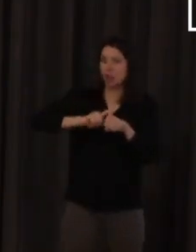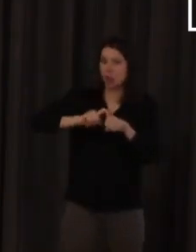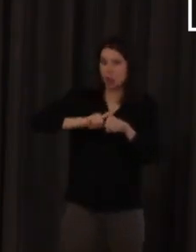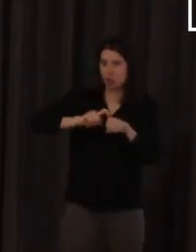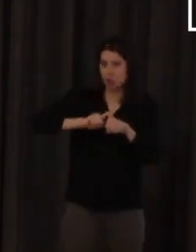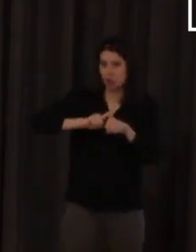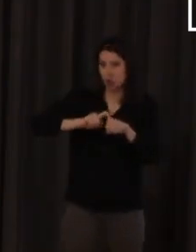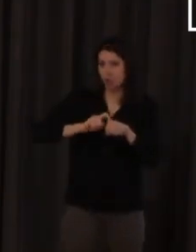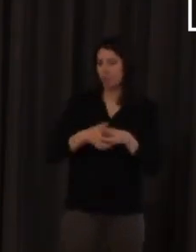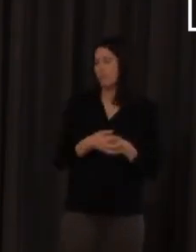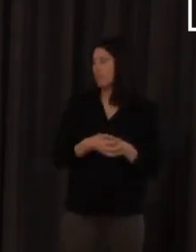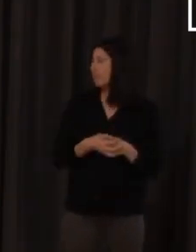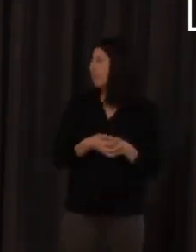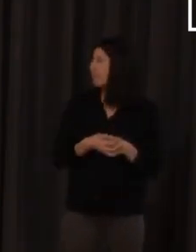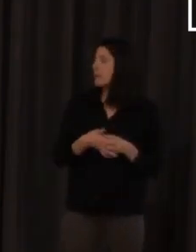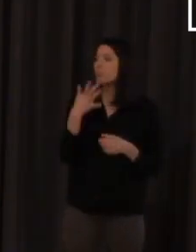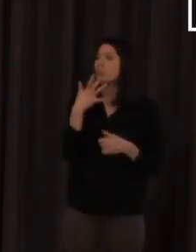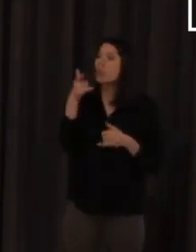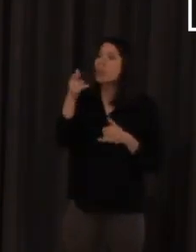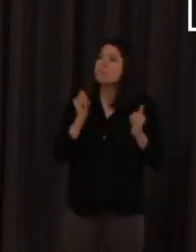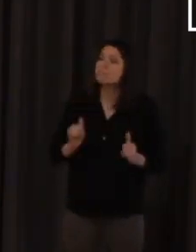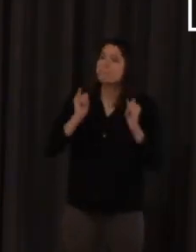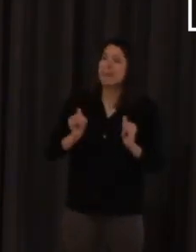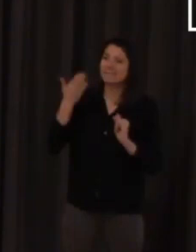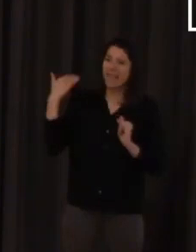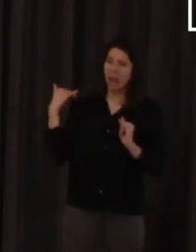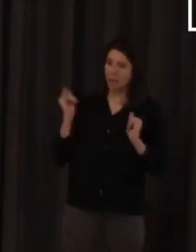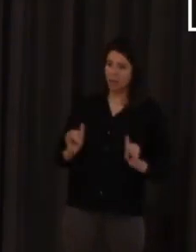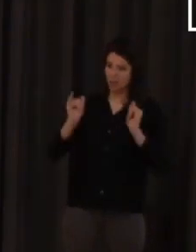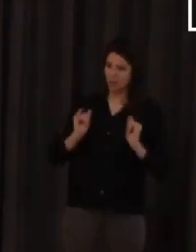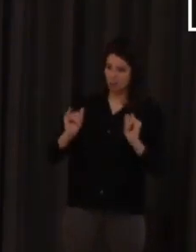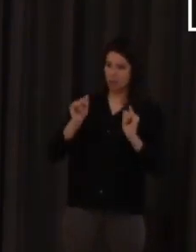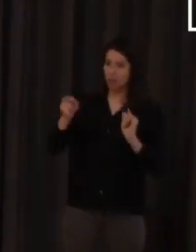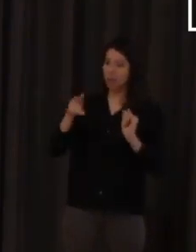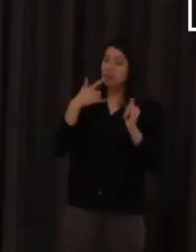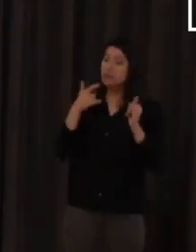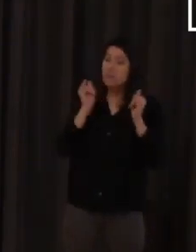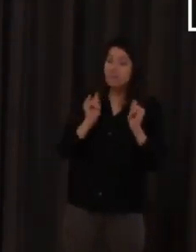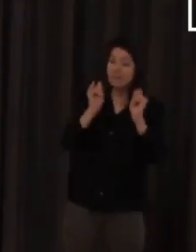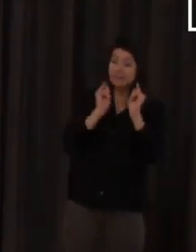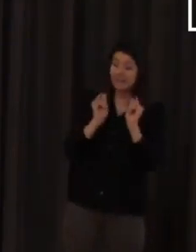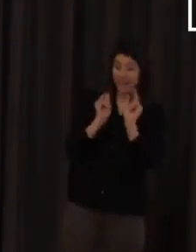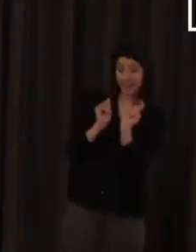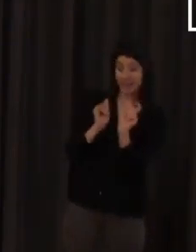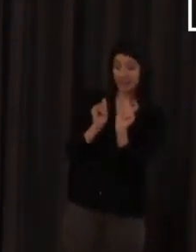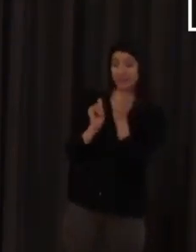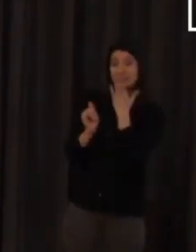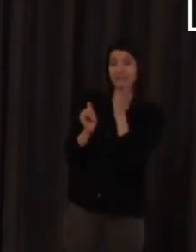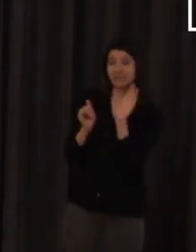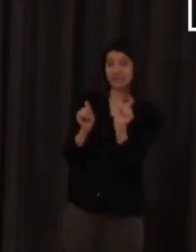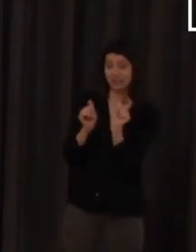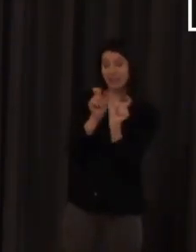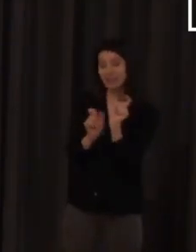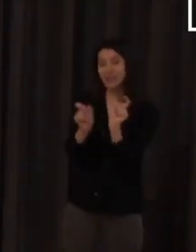ese signo que acabas de hacer paseaba se añade al final del signo de manera extraordinaria una I de